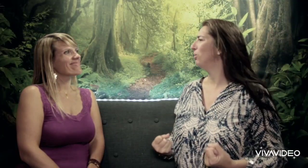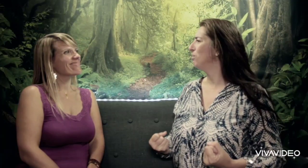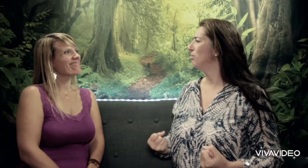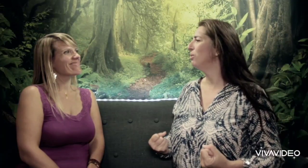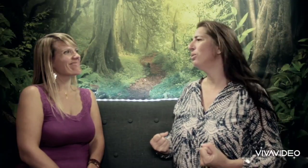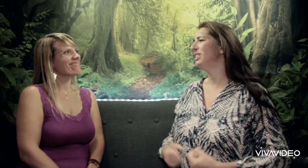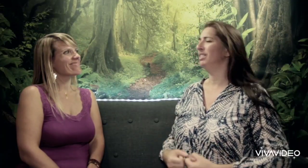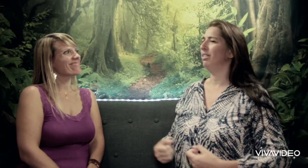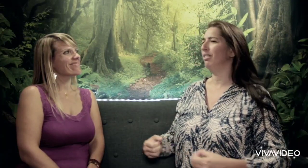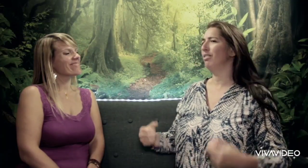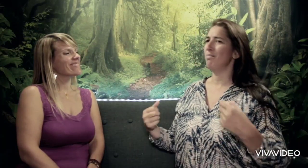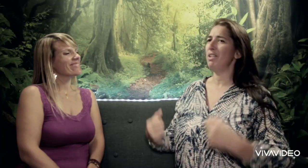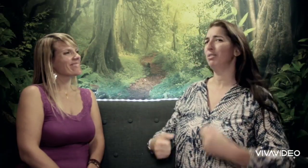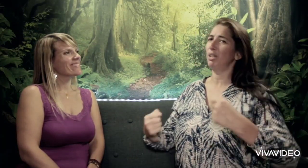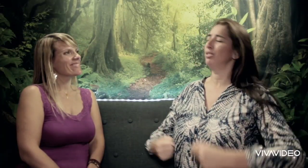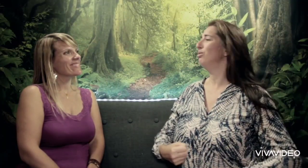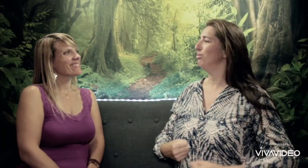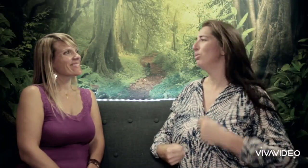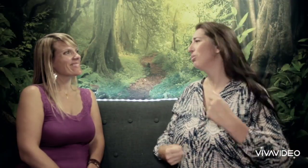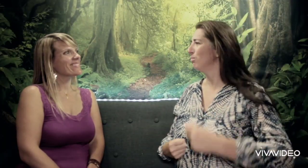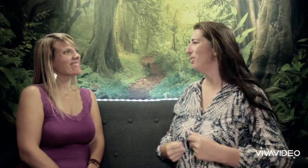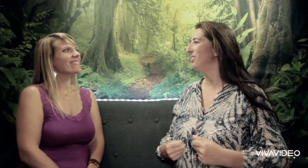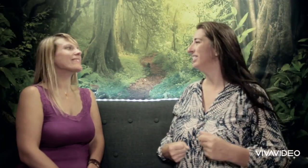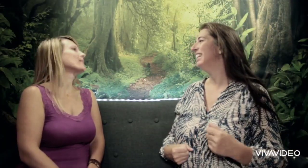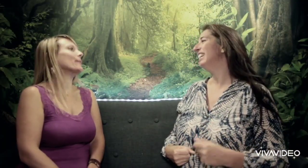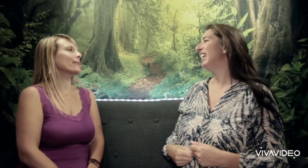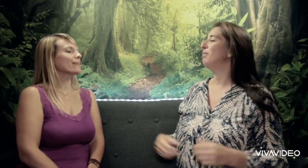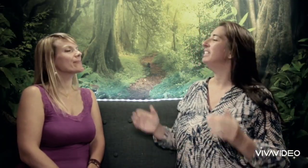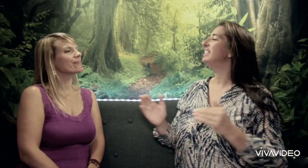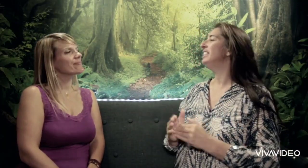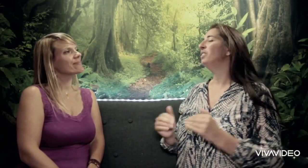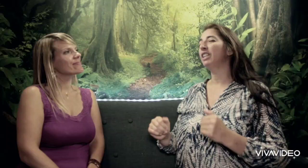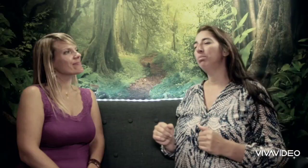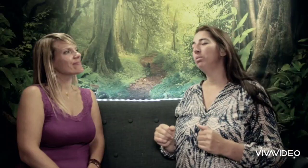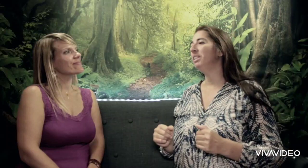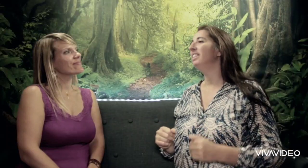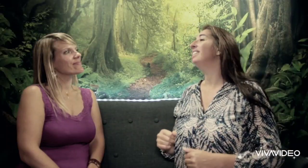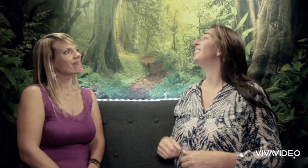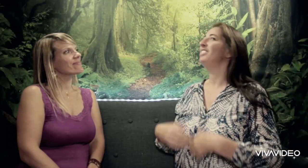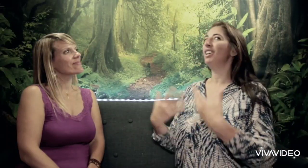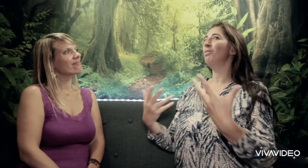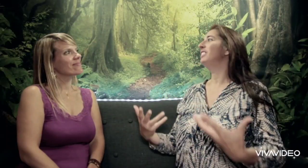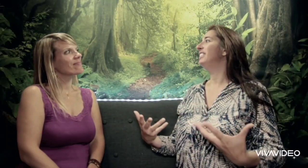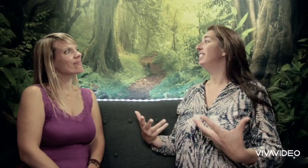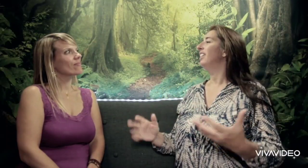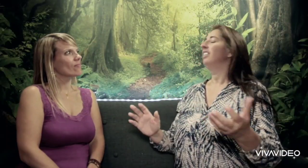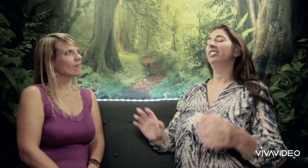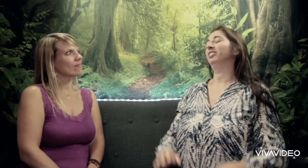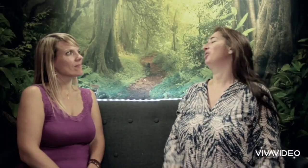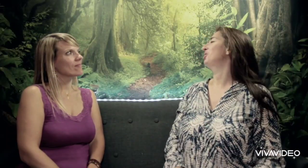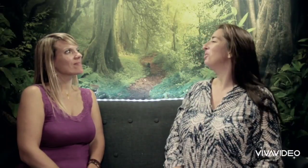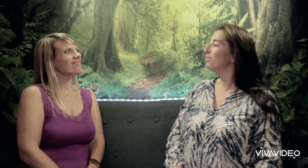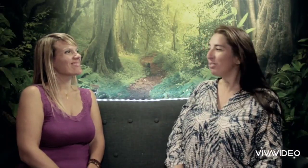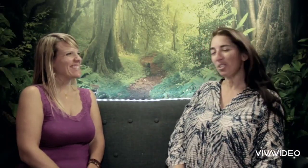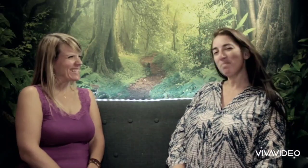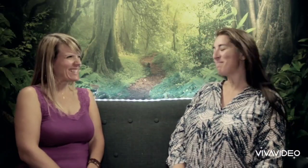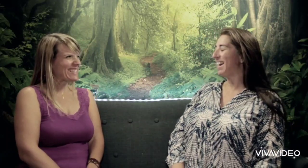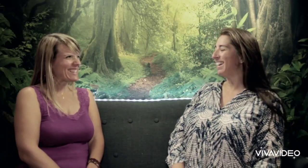premiers mots et se dit mince personne ne me comprend. Un petit signe en appui et finalement il dit je suis trop fort, je parle.